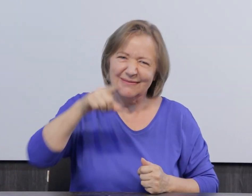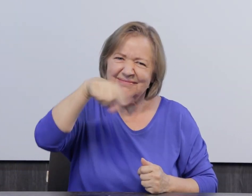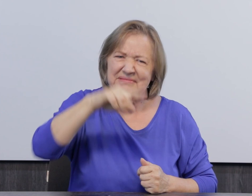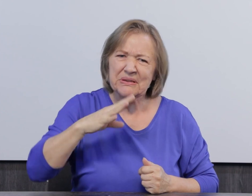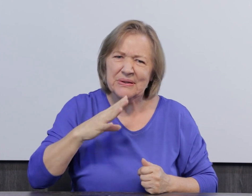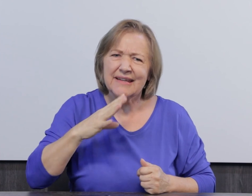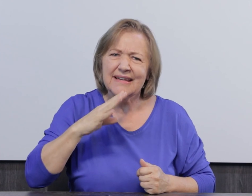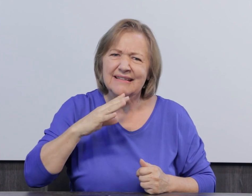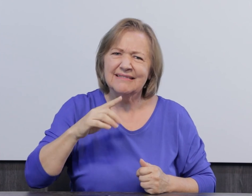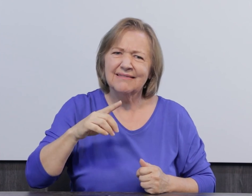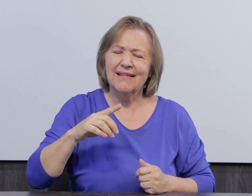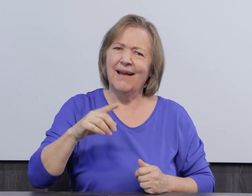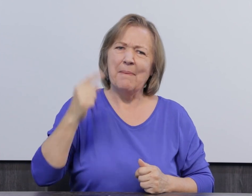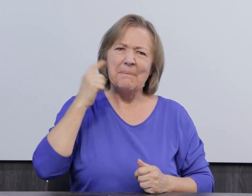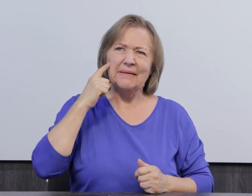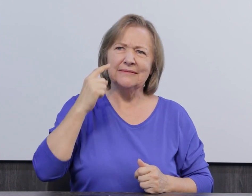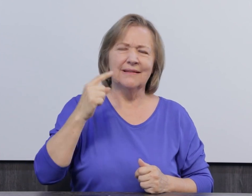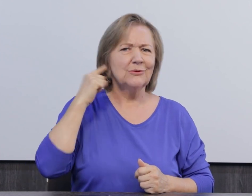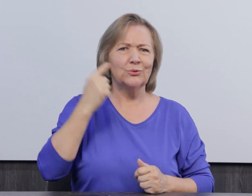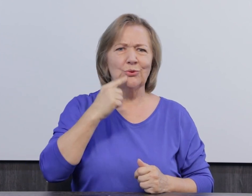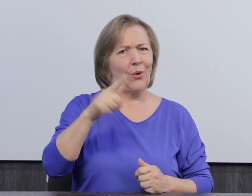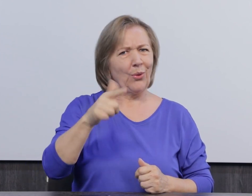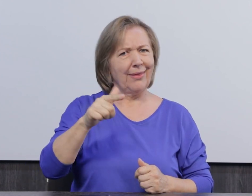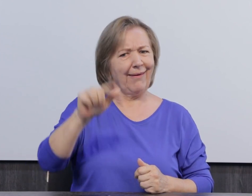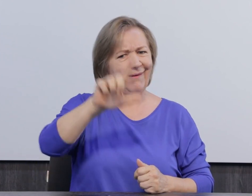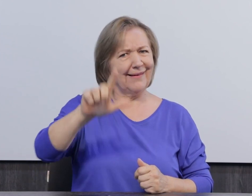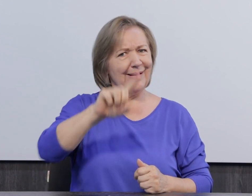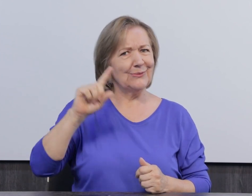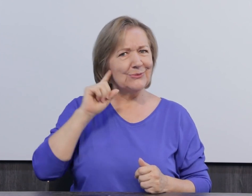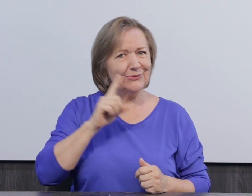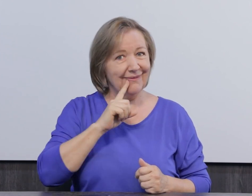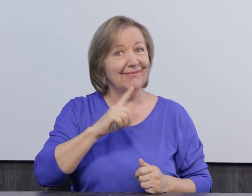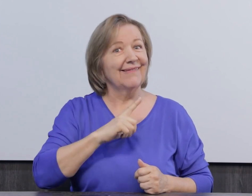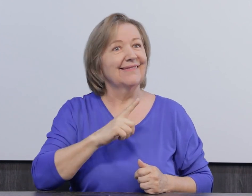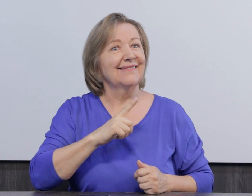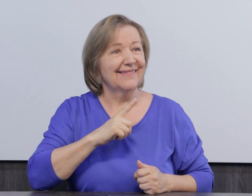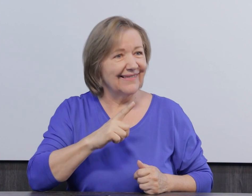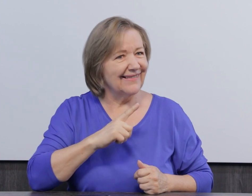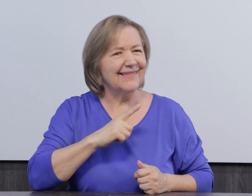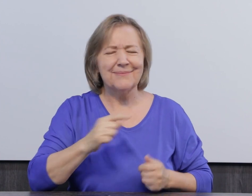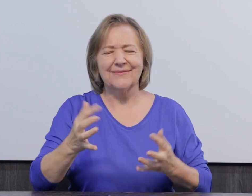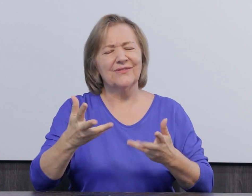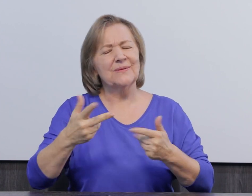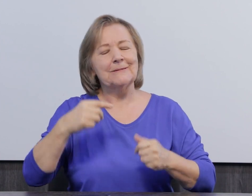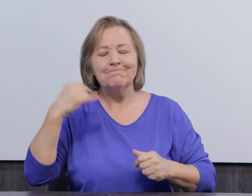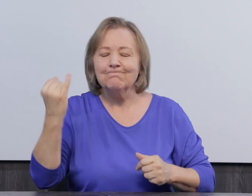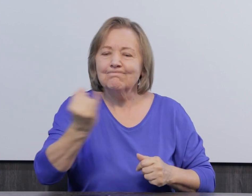literatura surda. Vocês conhecem a literatura surda? Muitas pessoas pensam que o surdo não possui uma literatura, mas ela